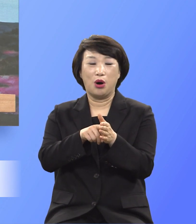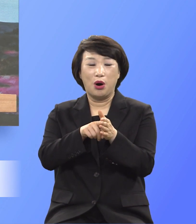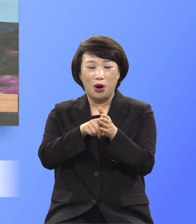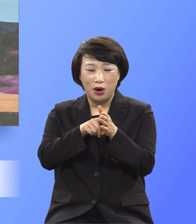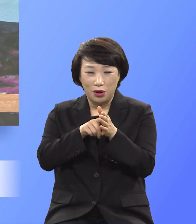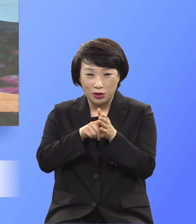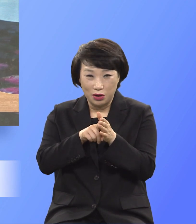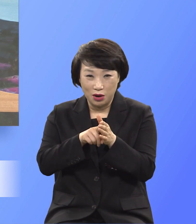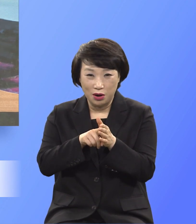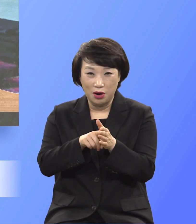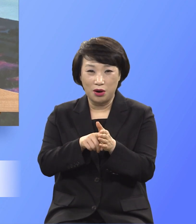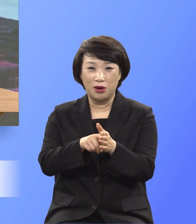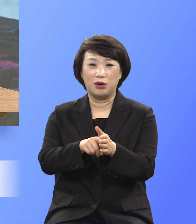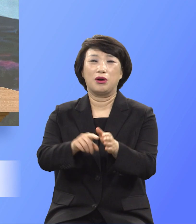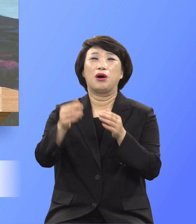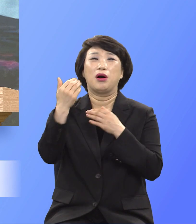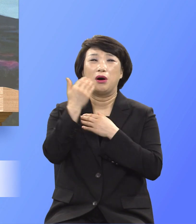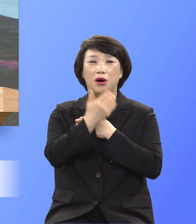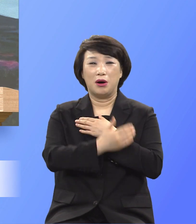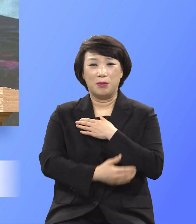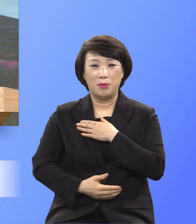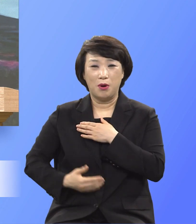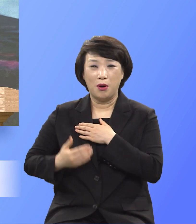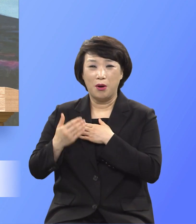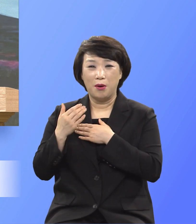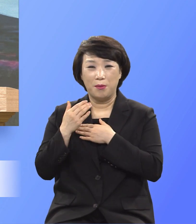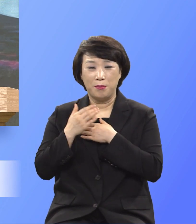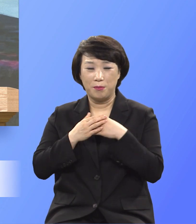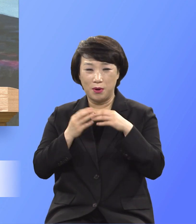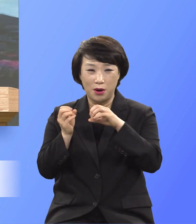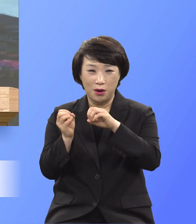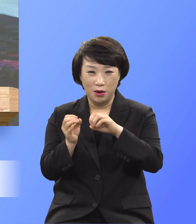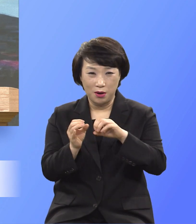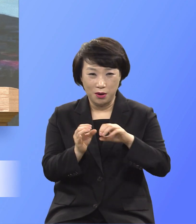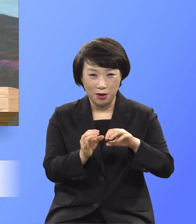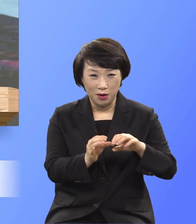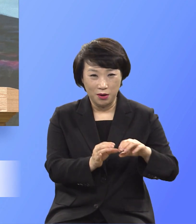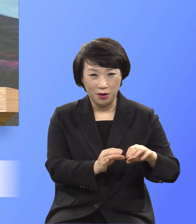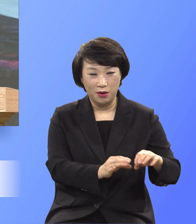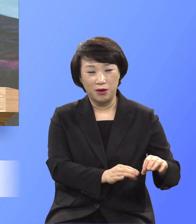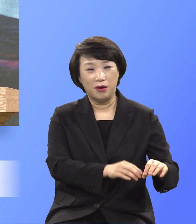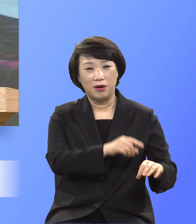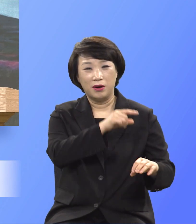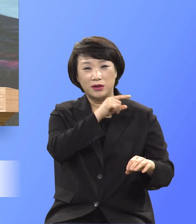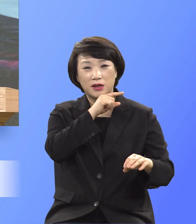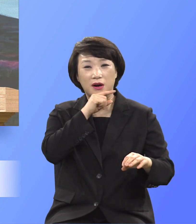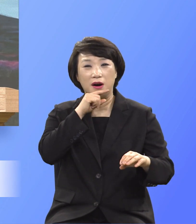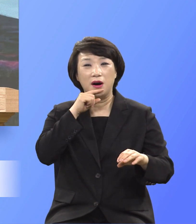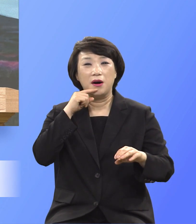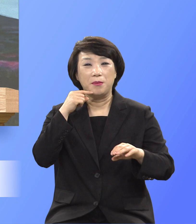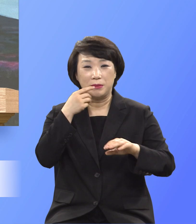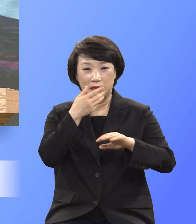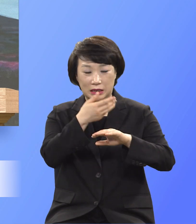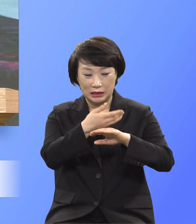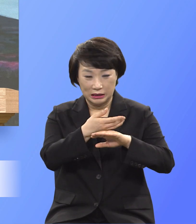몸 버려 피